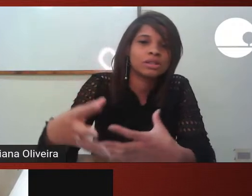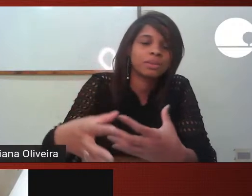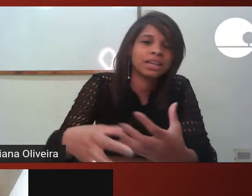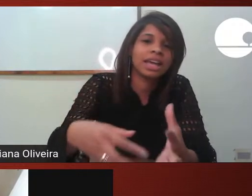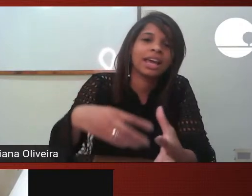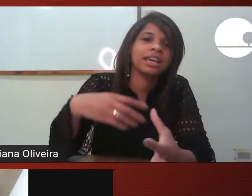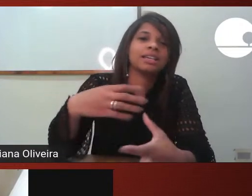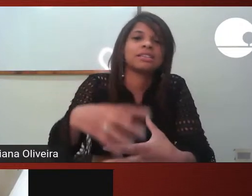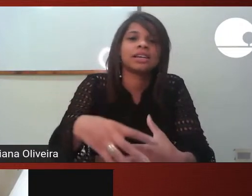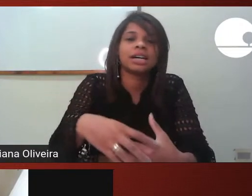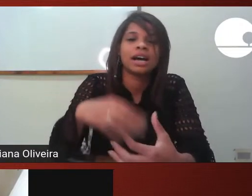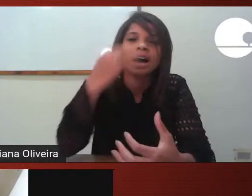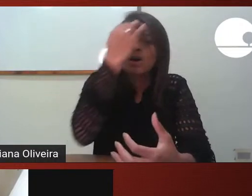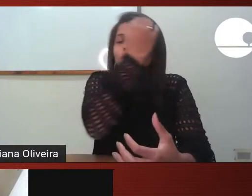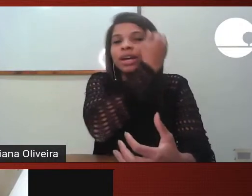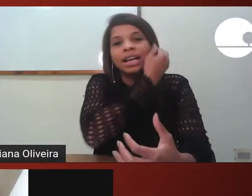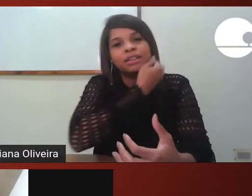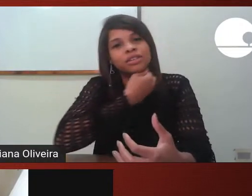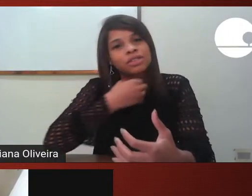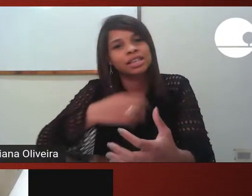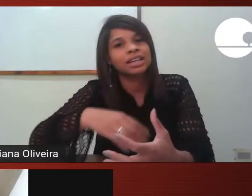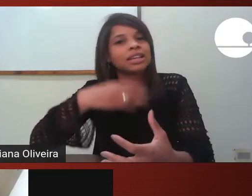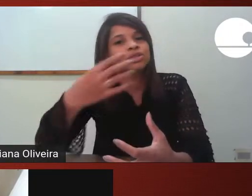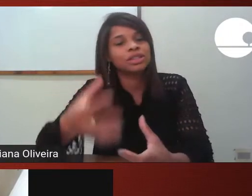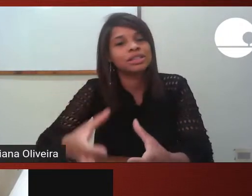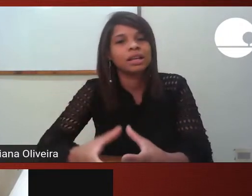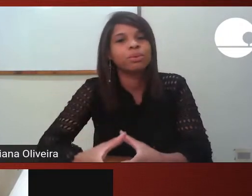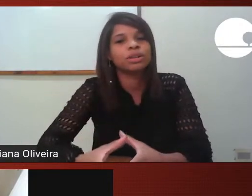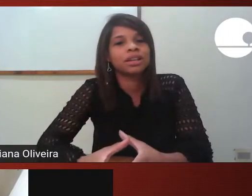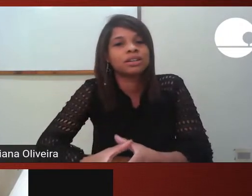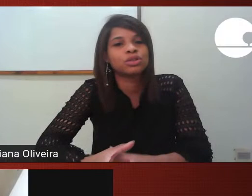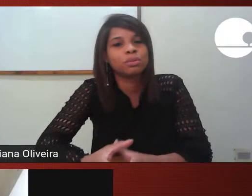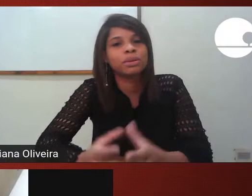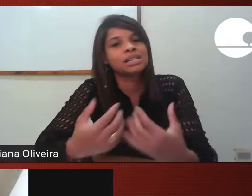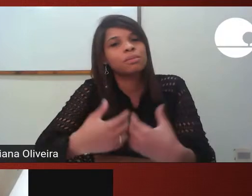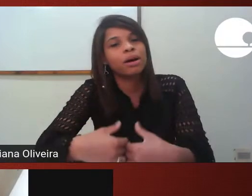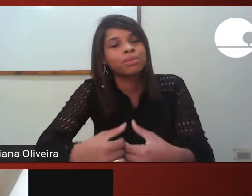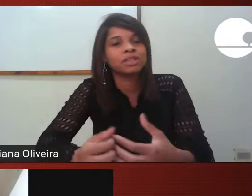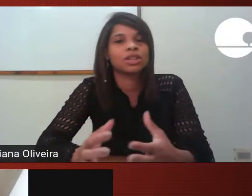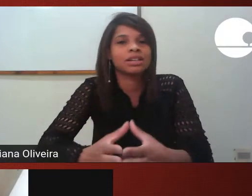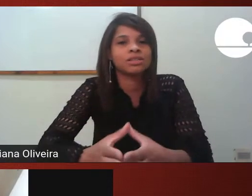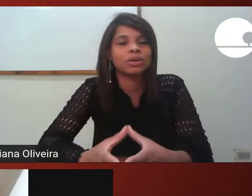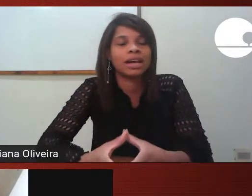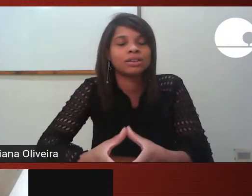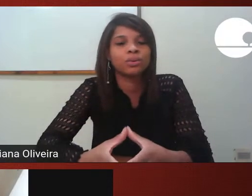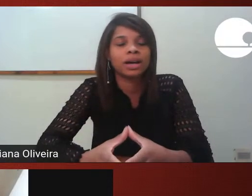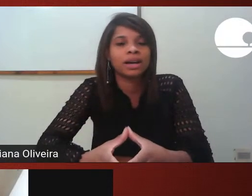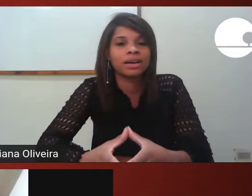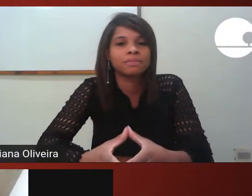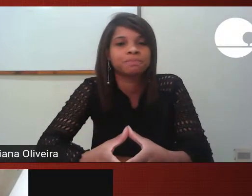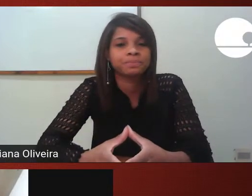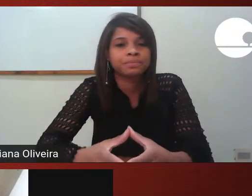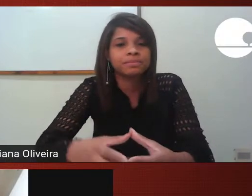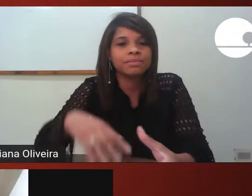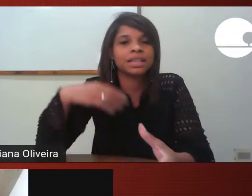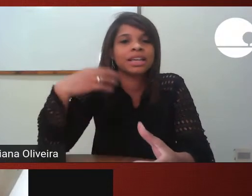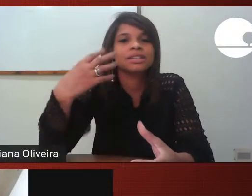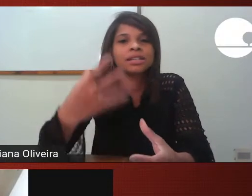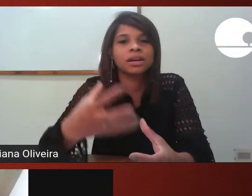experiência algum relato que você acredita ser importante principalmente relacionado à questão